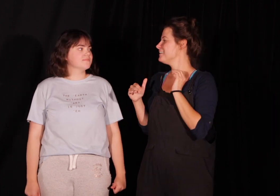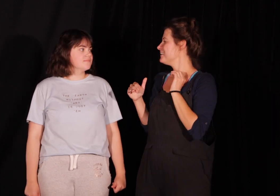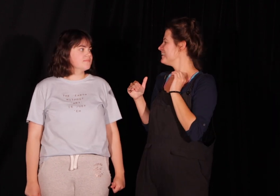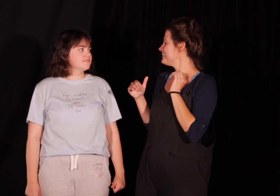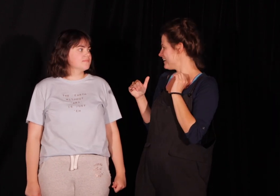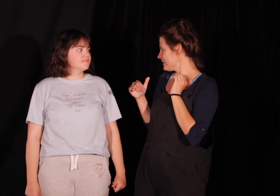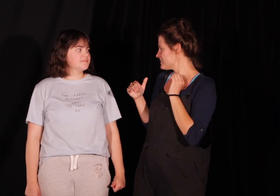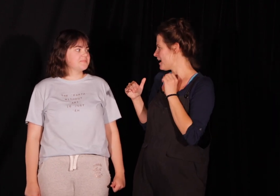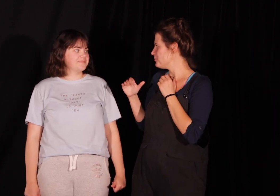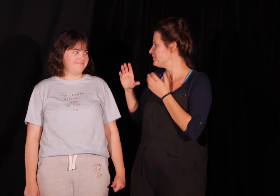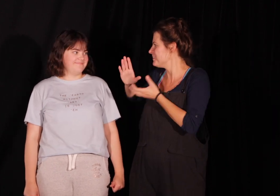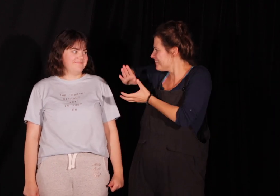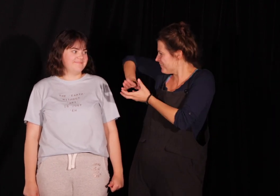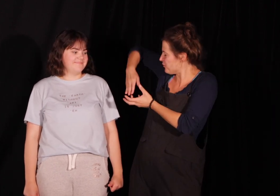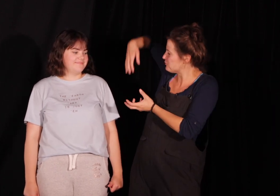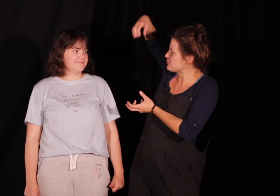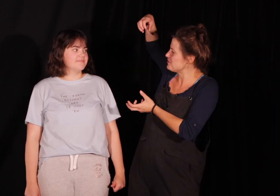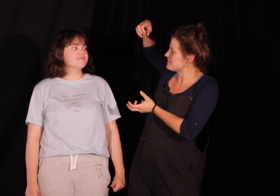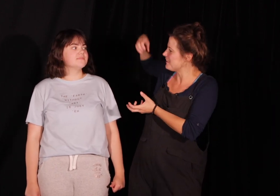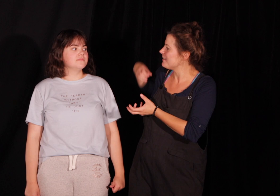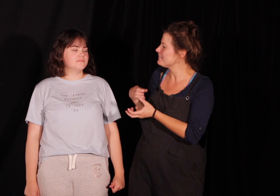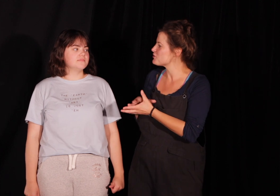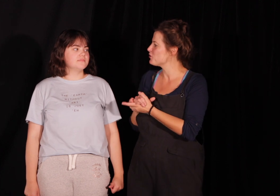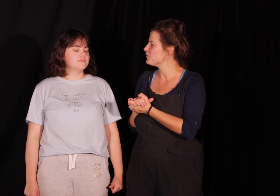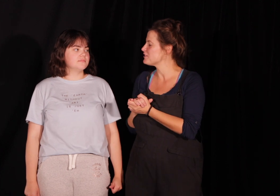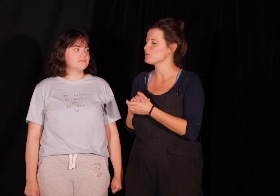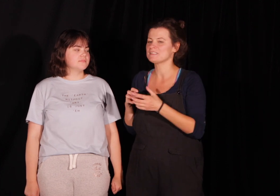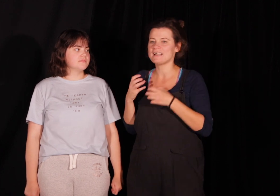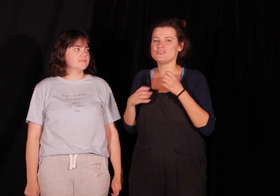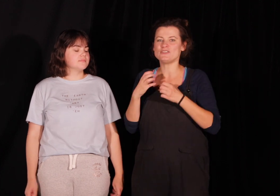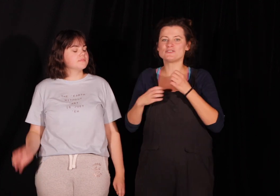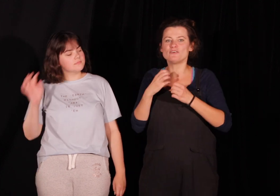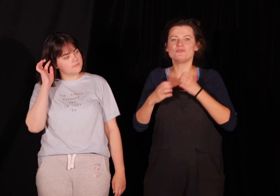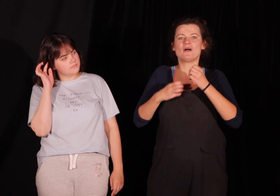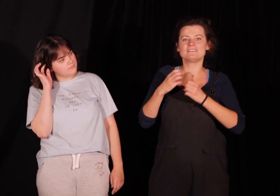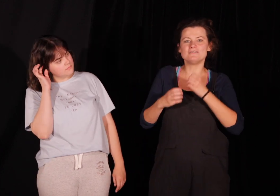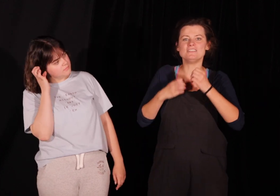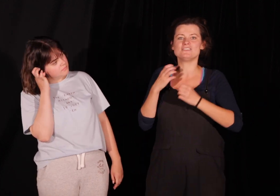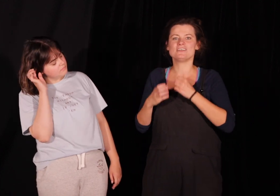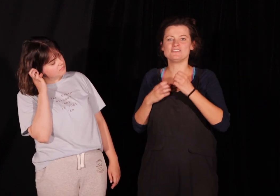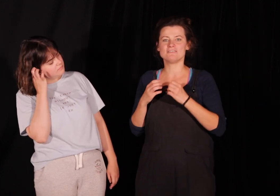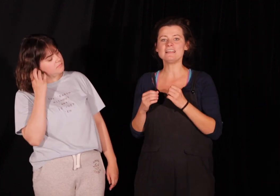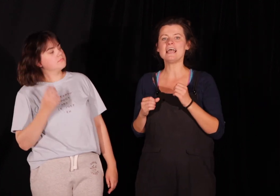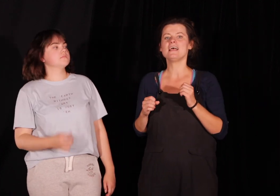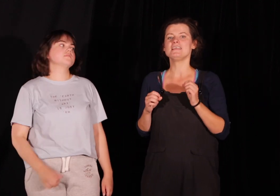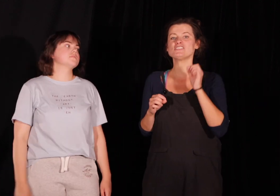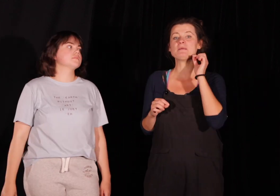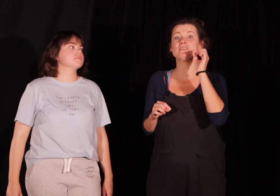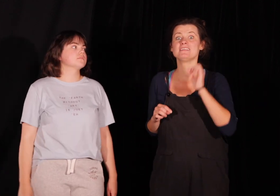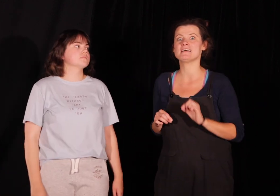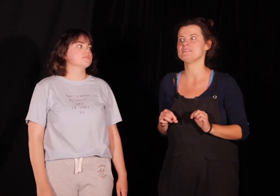teraz aby otworzyć jeszcze naszą krtań i znowu uaktywnić ziewanie jeszcze sobie ponagryzamy